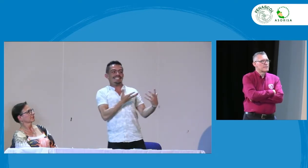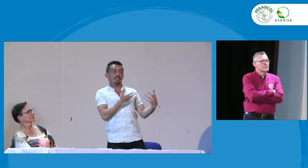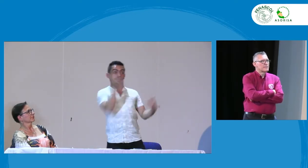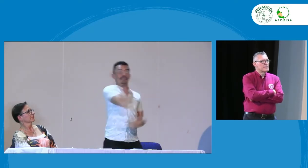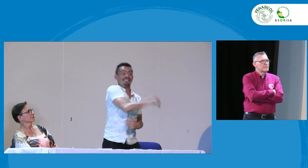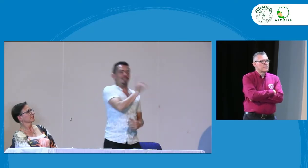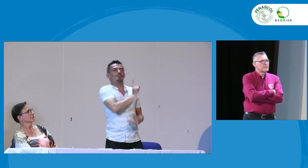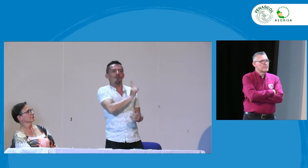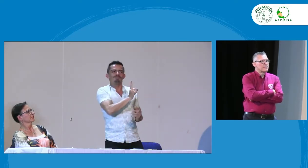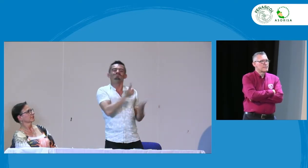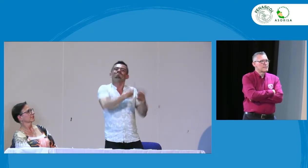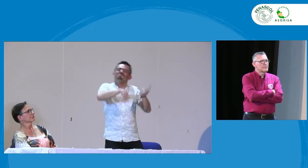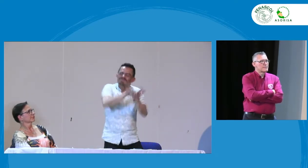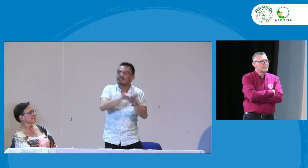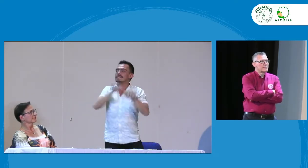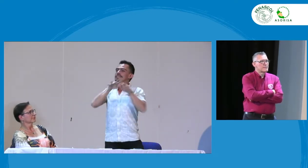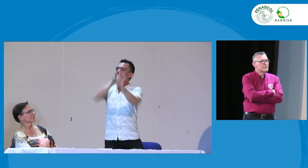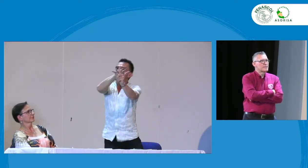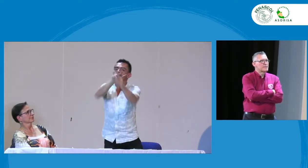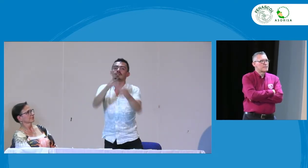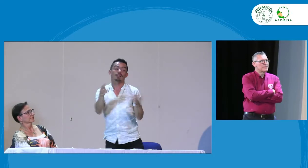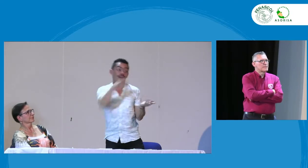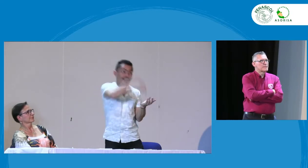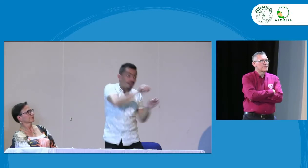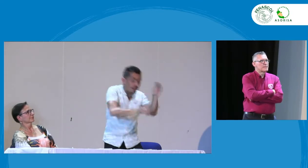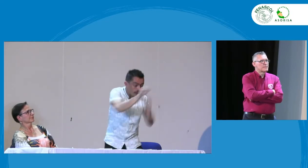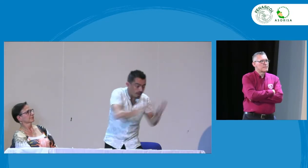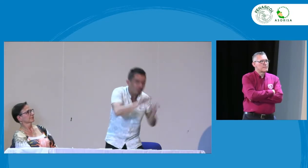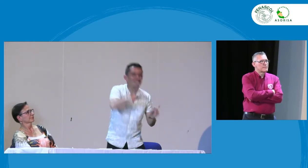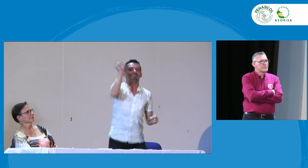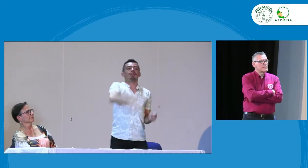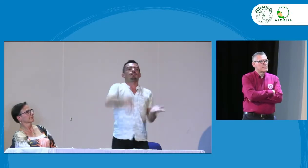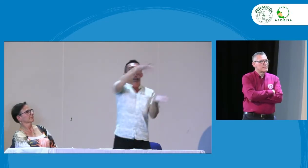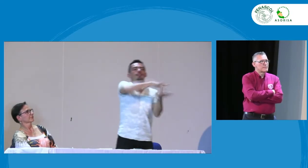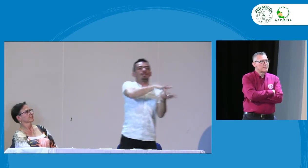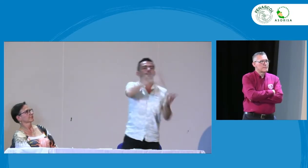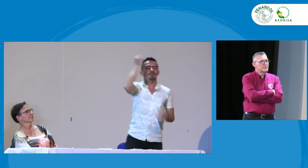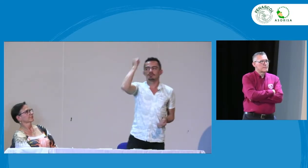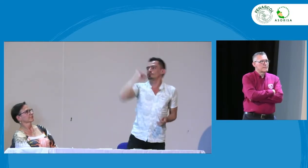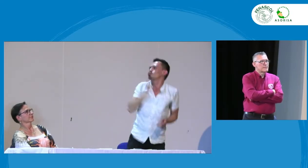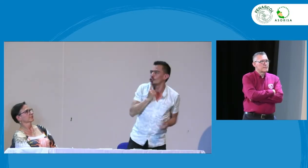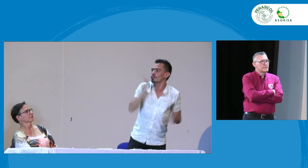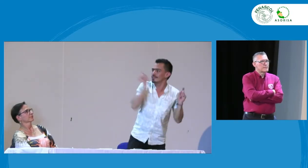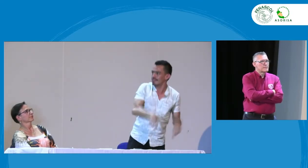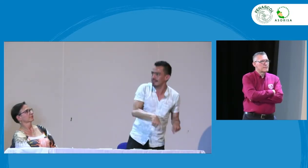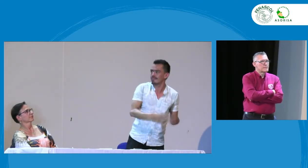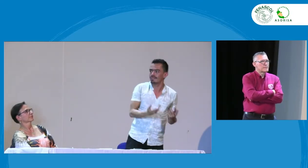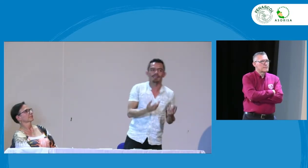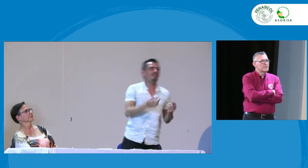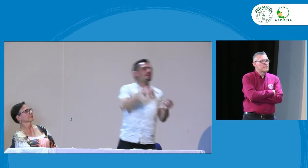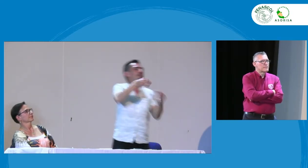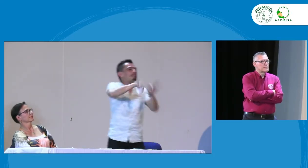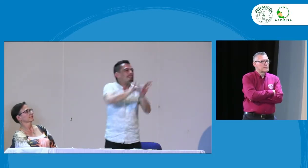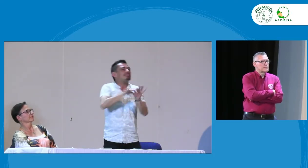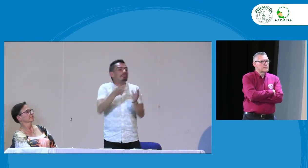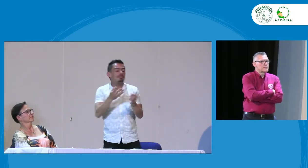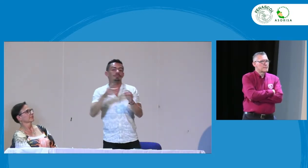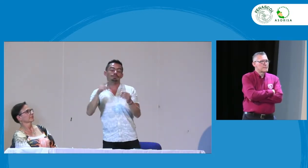docentes oyentes en su mayoría entonces creo que es importante en estas elaboraciones normativas contar con una